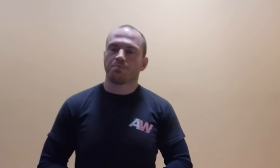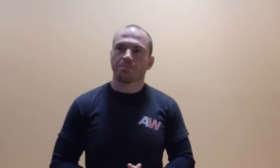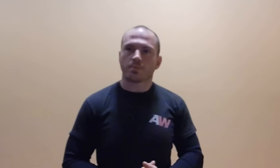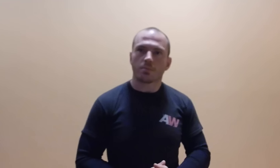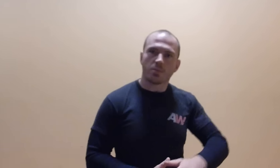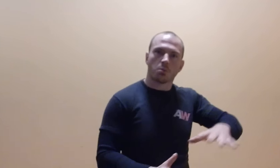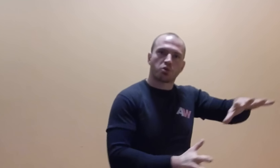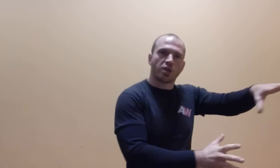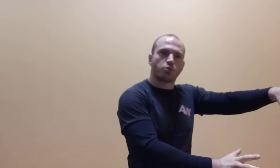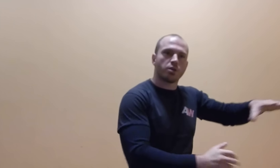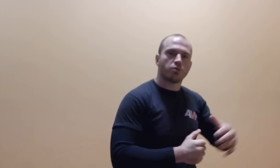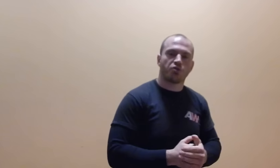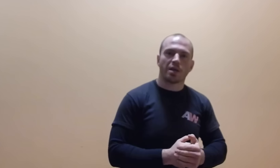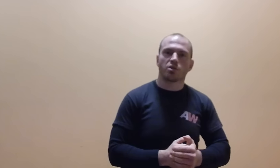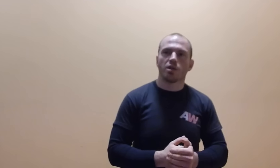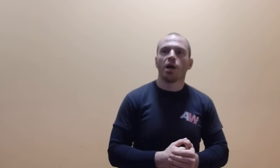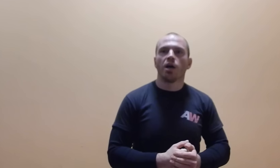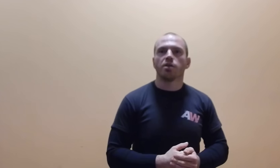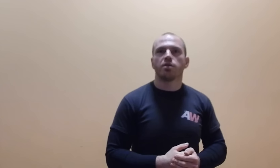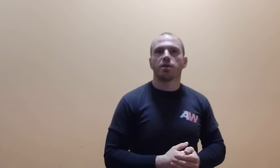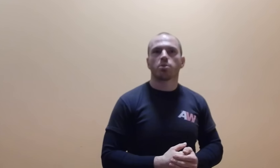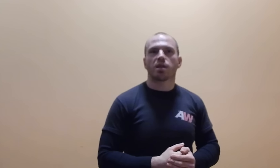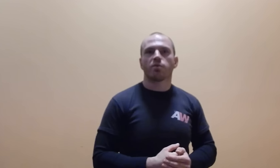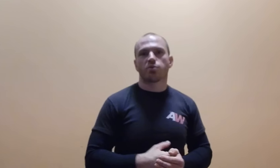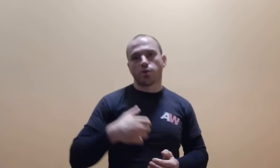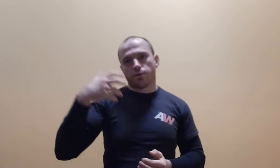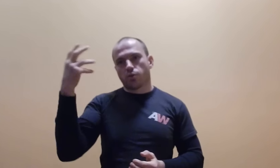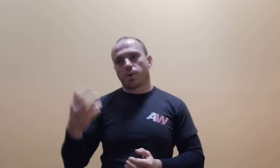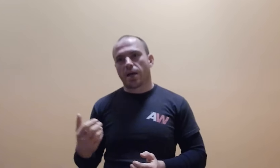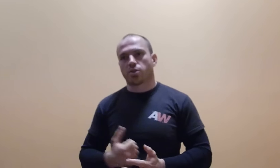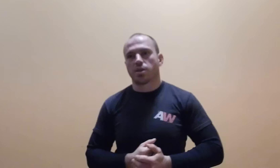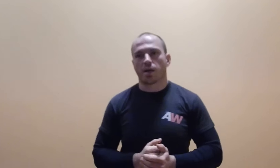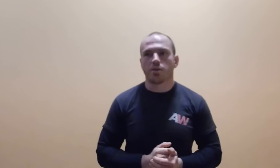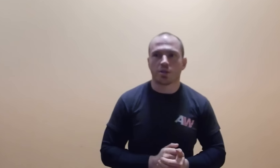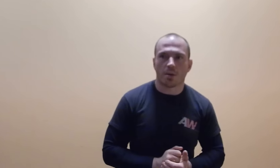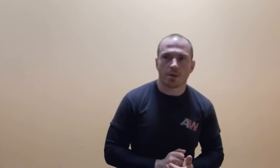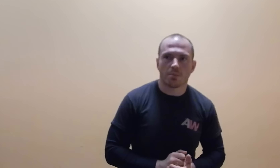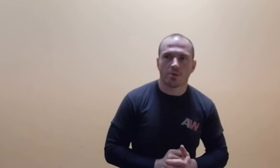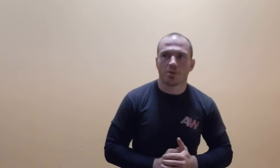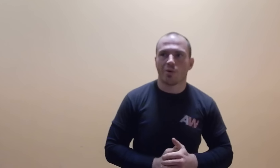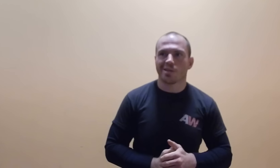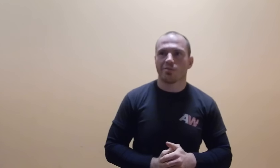przeszłych doświadczeń i na podstawie swoich wyobrażeń, jakichś tam, jakie ma o sytuacjach.